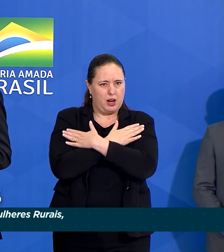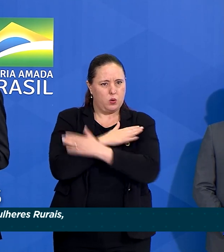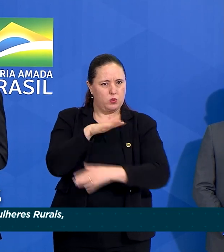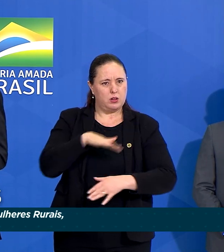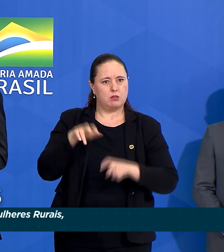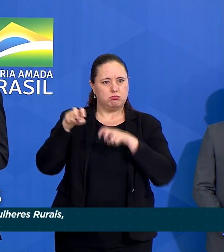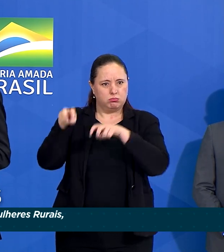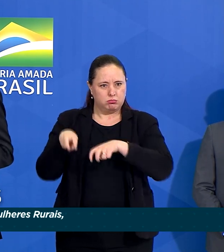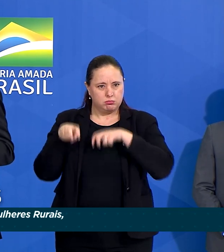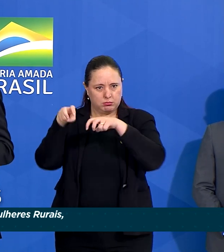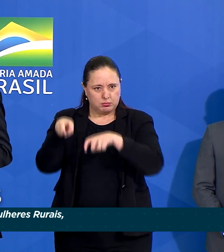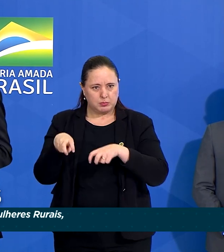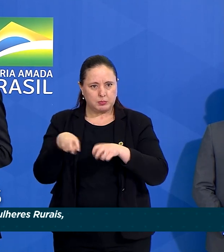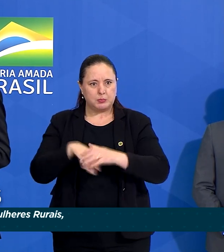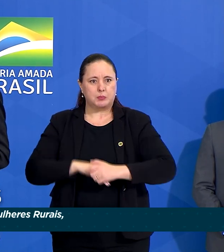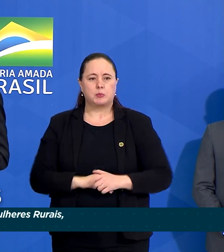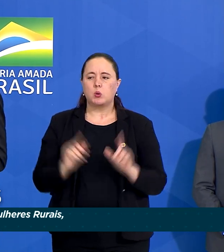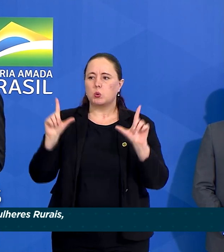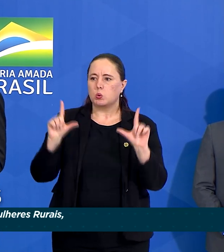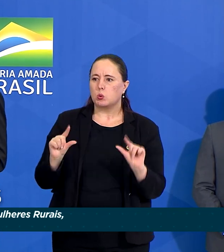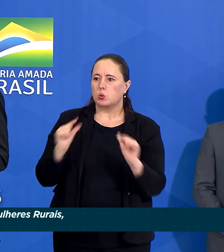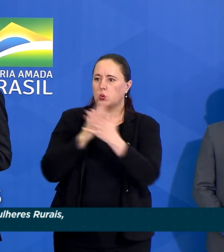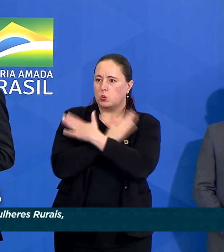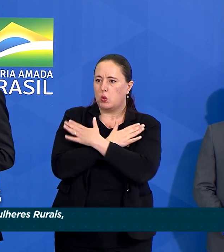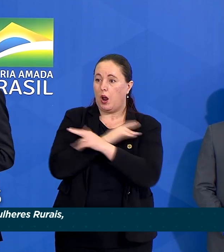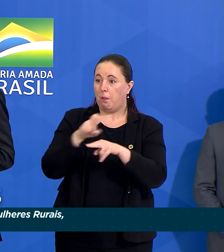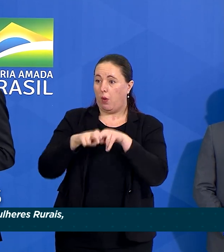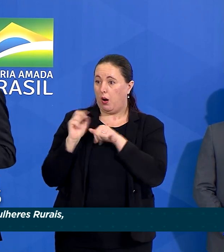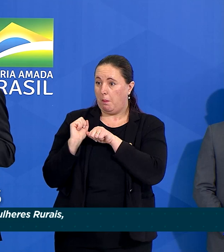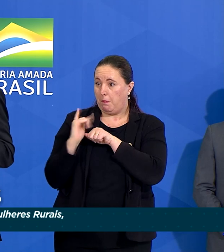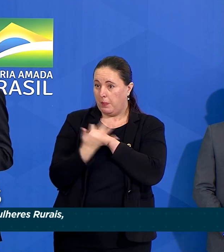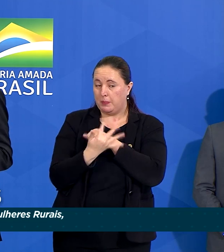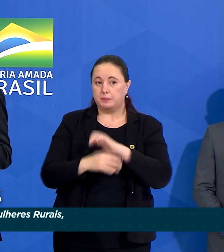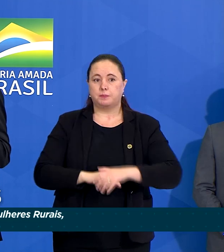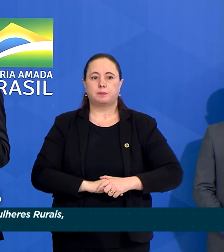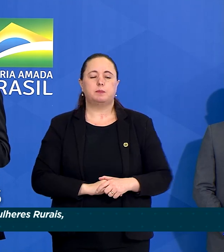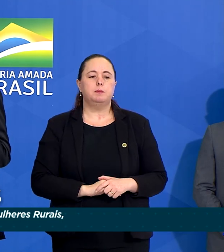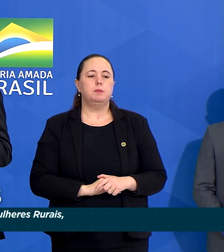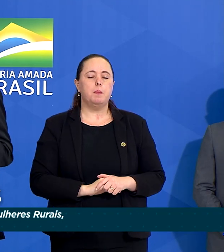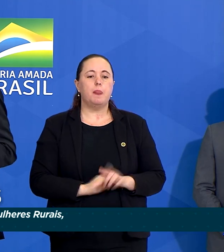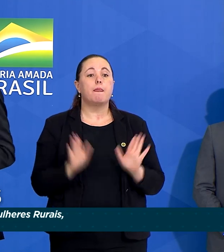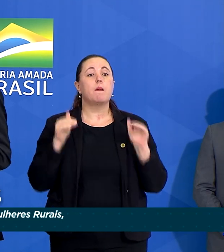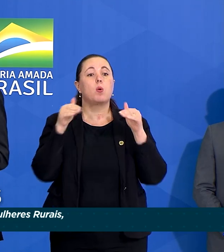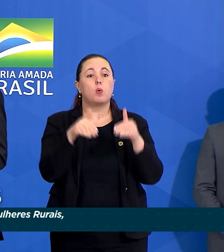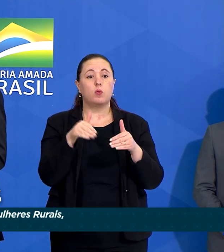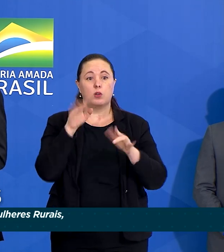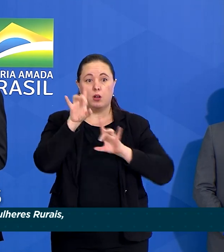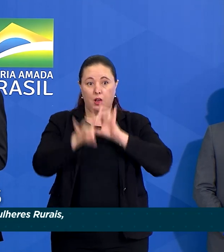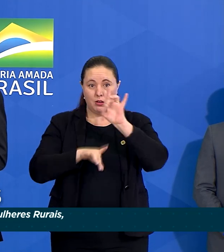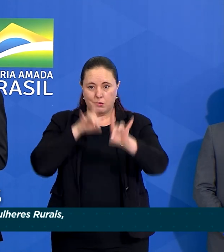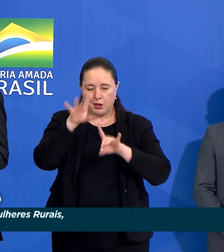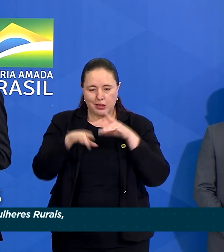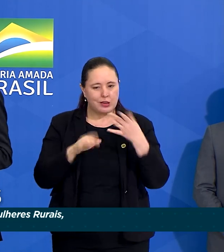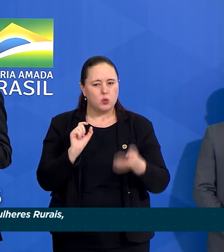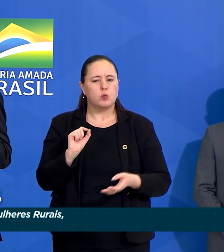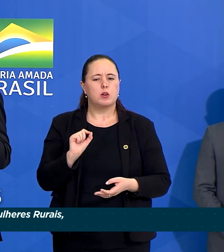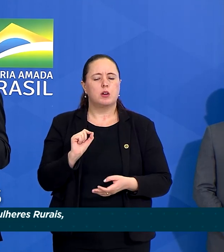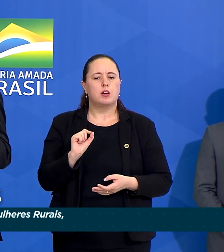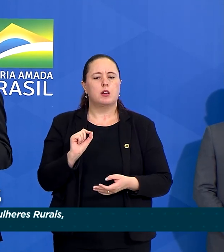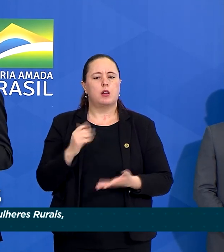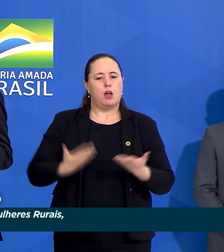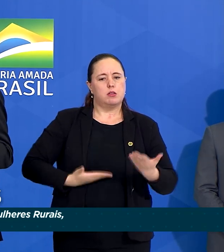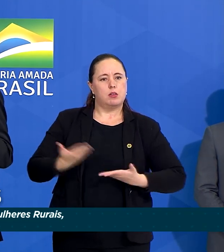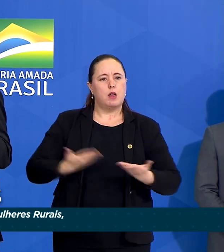para as populações rurais mais vulneráveis à pandemia, com foco especial em mulheres dedicadas a